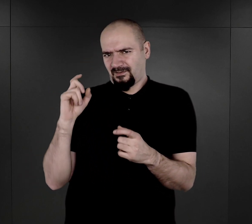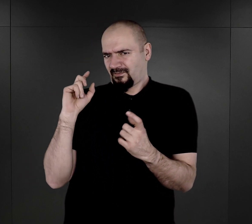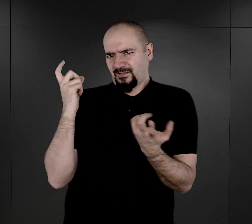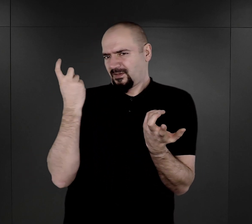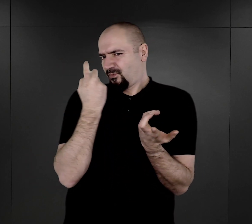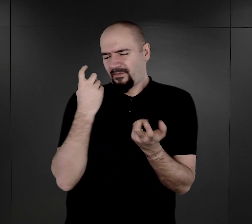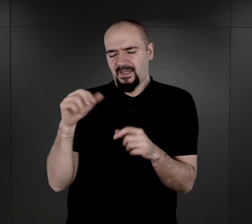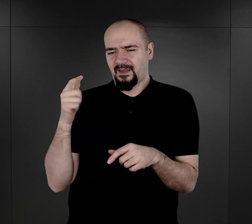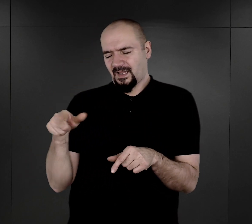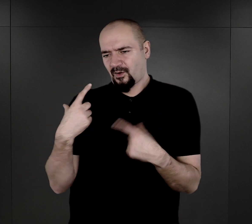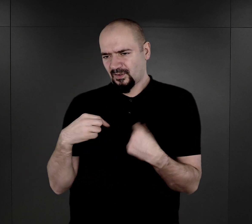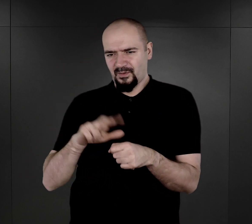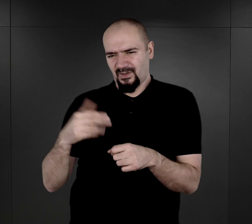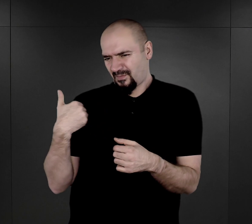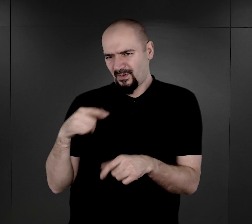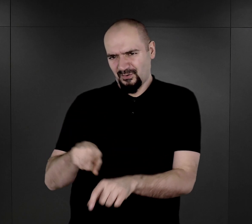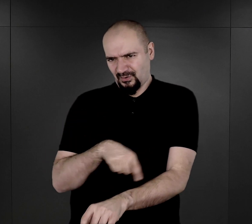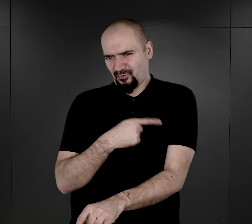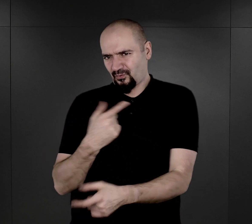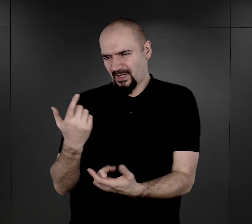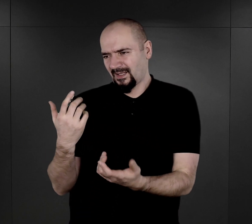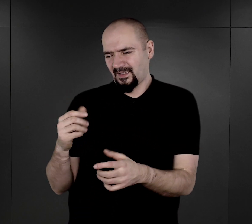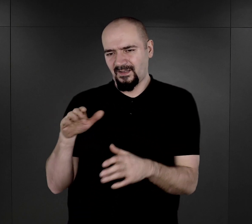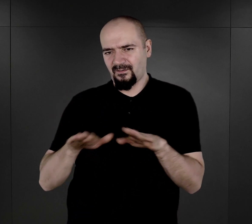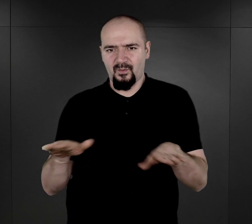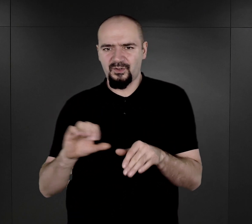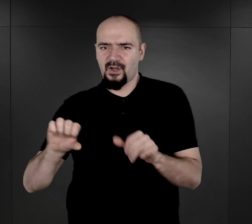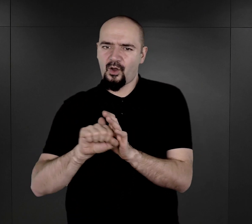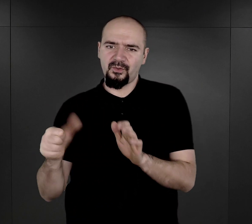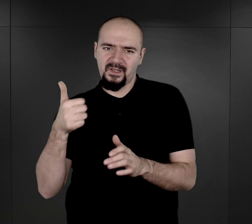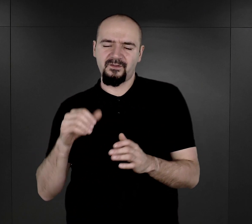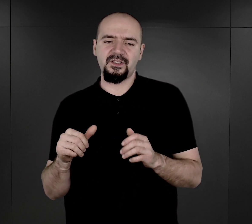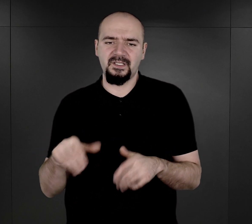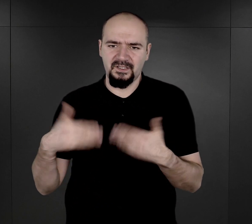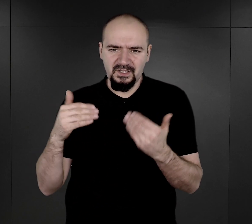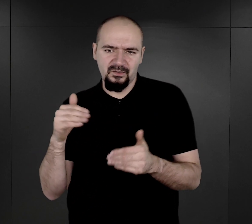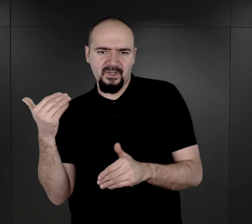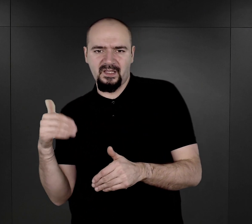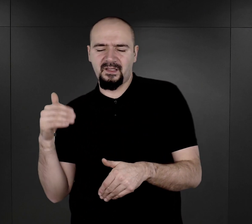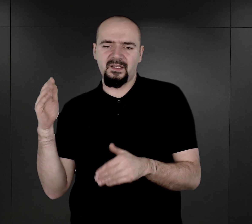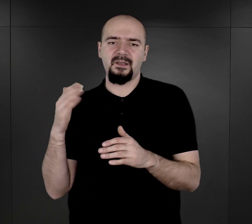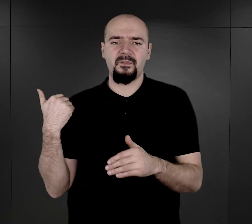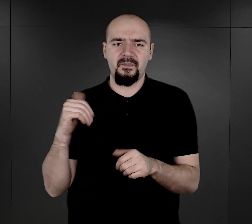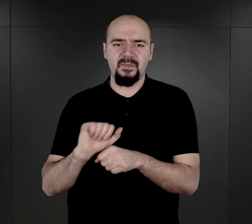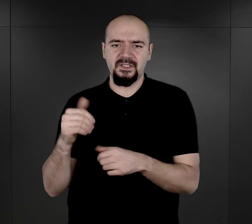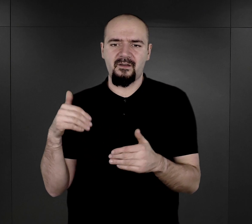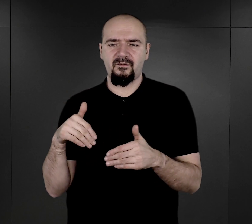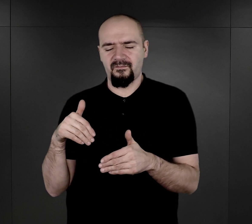byli w obozie już od pierwszych miesięcy jego istnienia. Przywykli już do nowych grup,